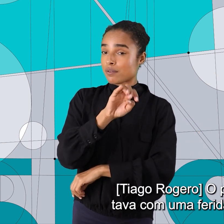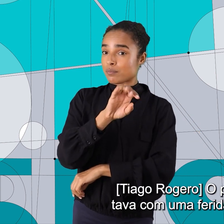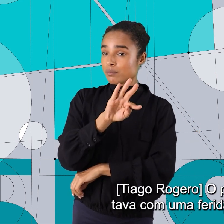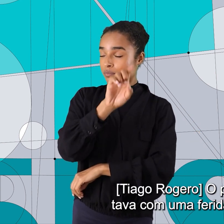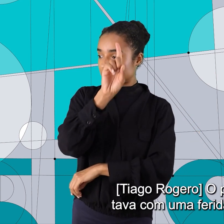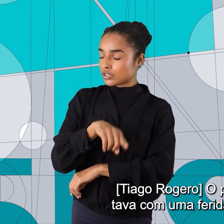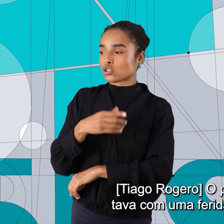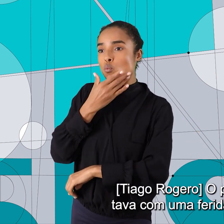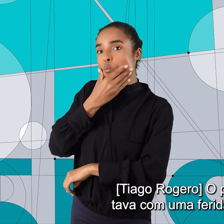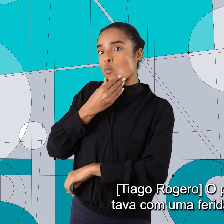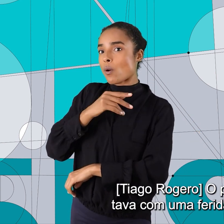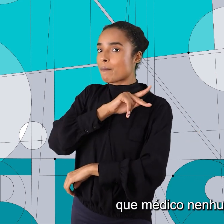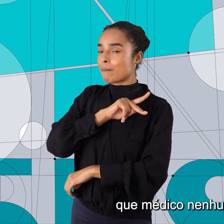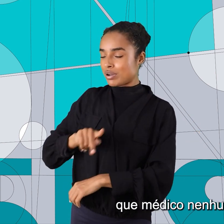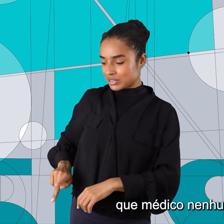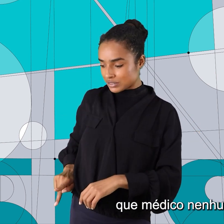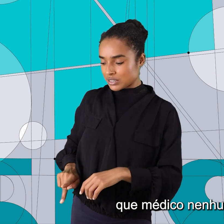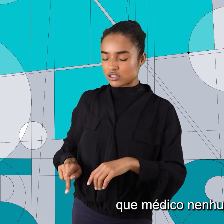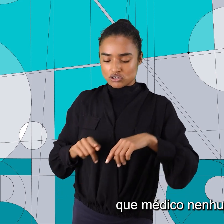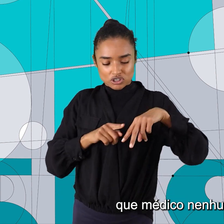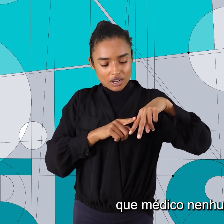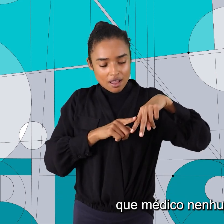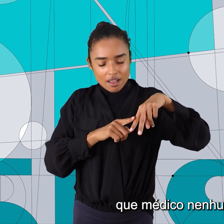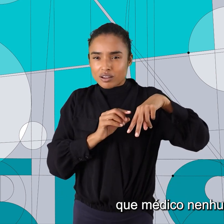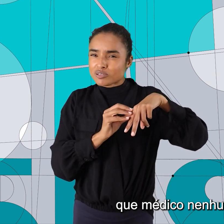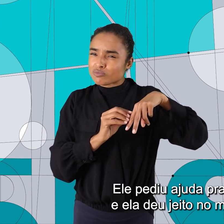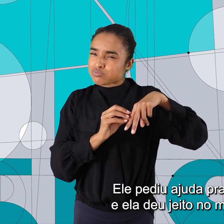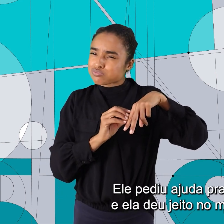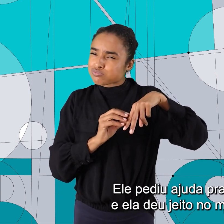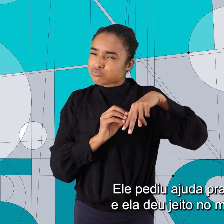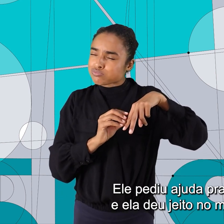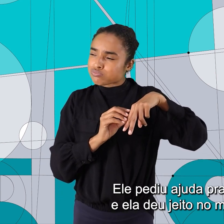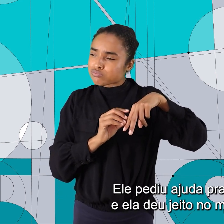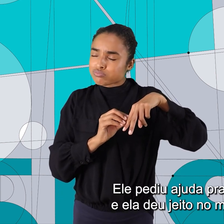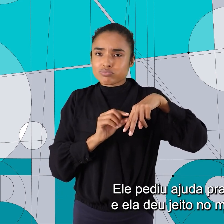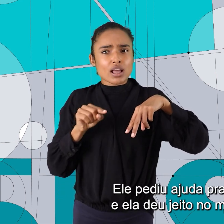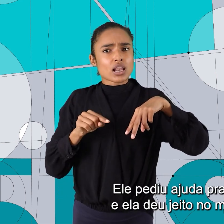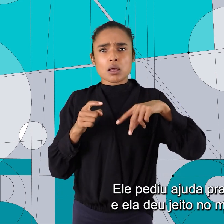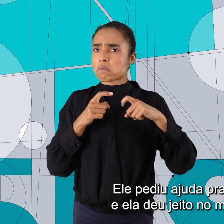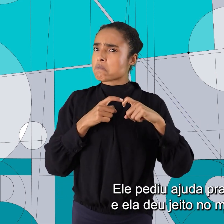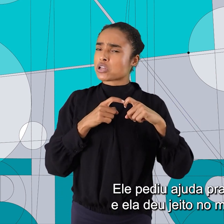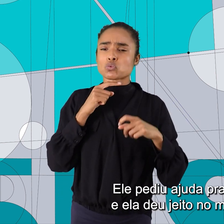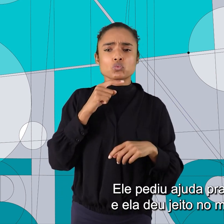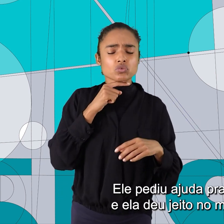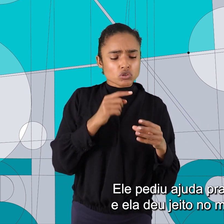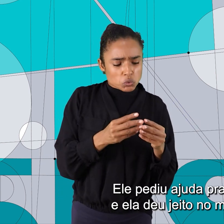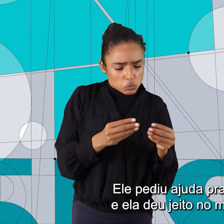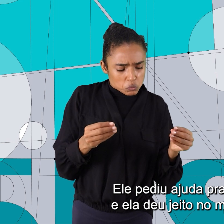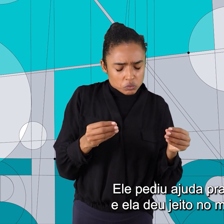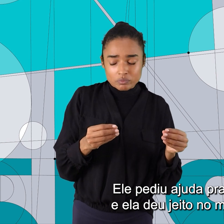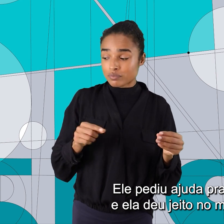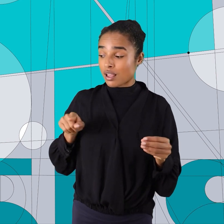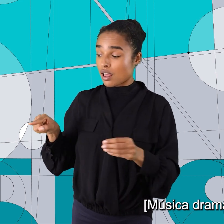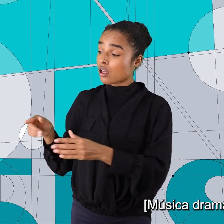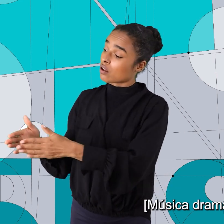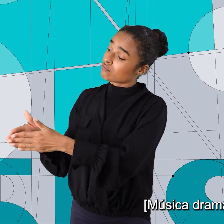presidente estava com uma ferida na perna que médico nenhum curava. Ele pediu ajuda para a Tia Ciata e ela deu um